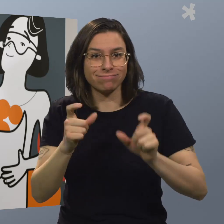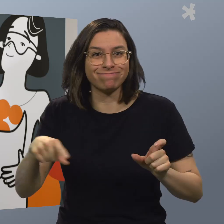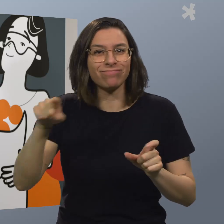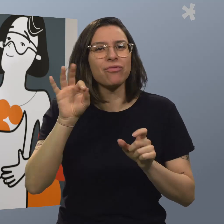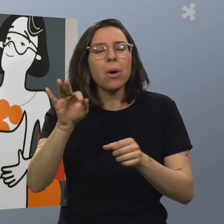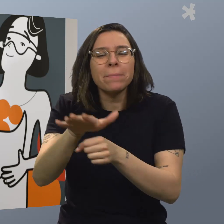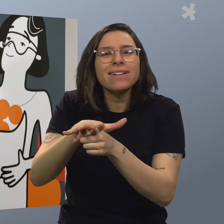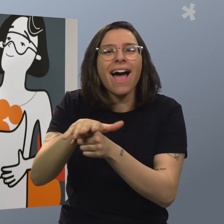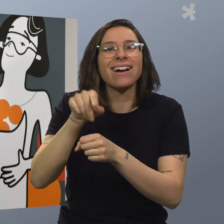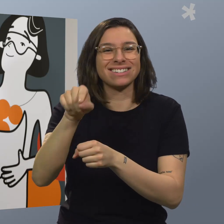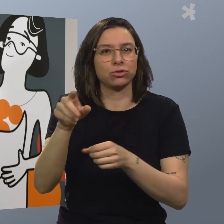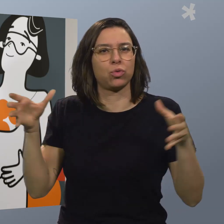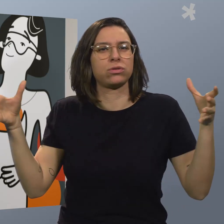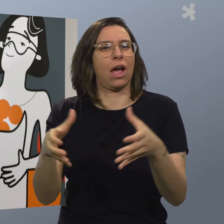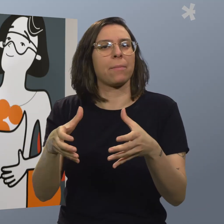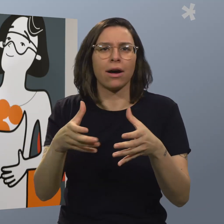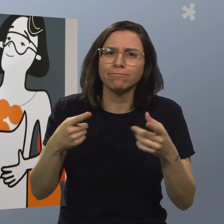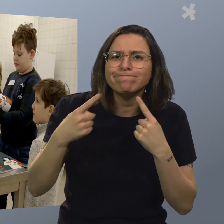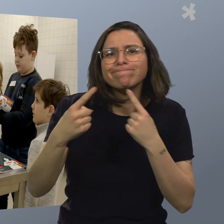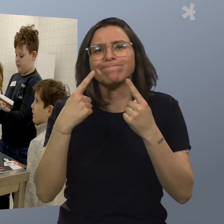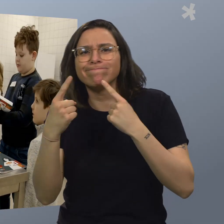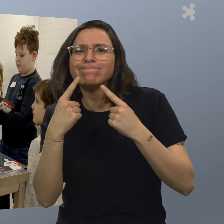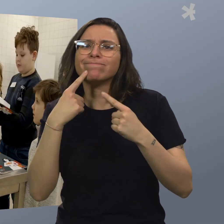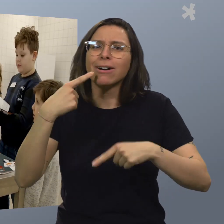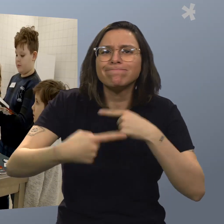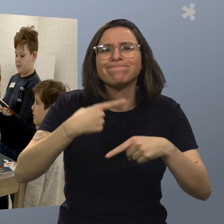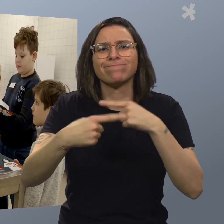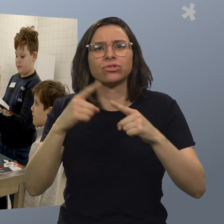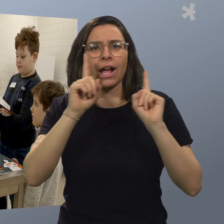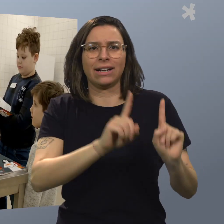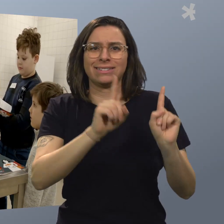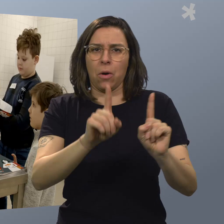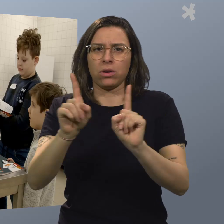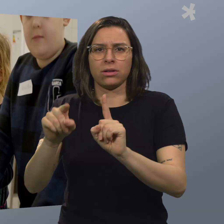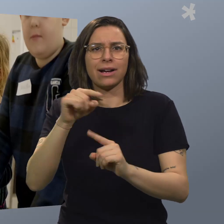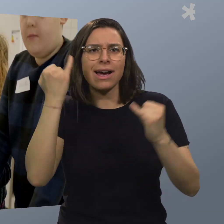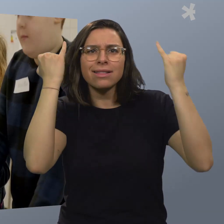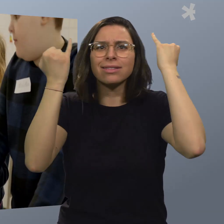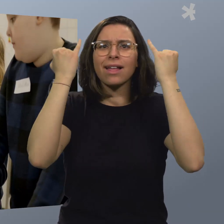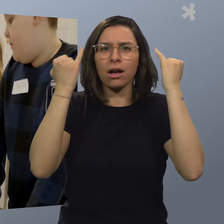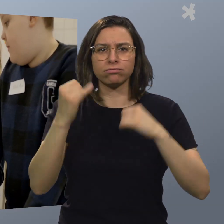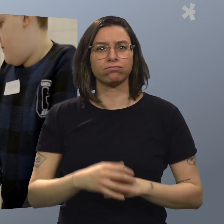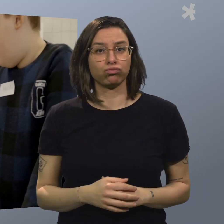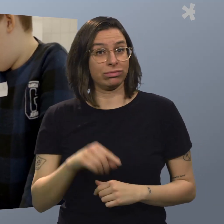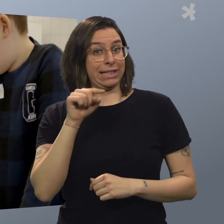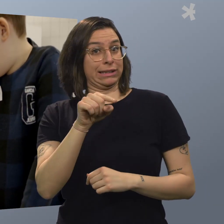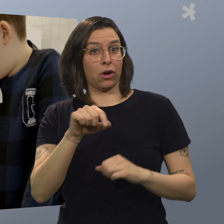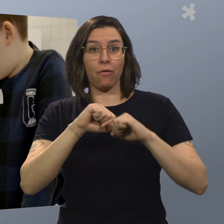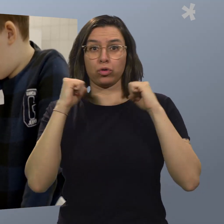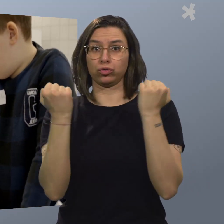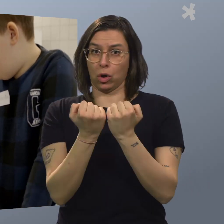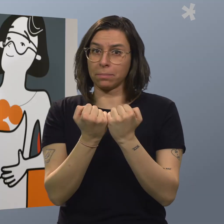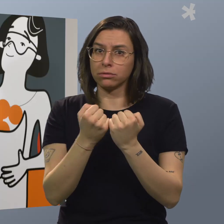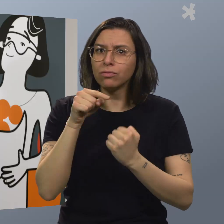Ernährungswissenschaftlern, Expertinnen, Experten auf dem Gebiet. Und die haben mit uns